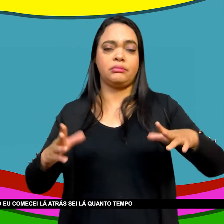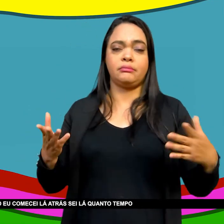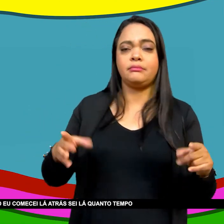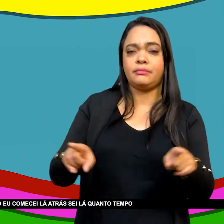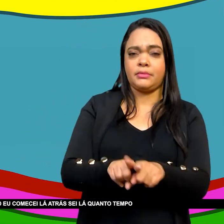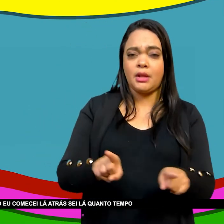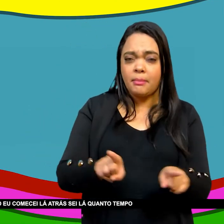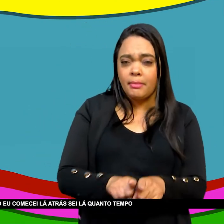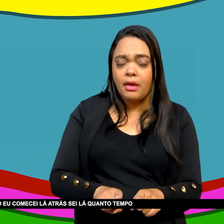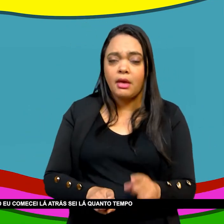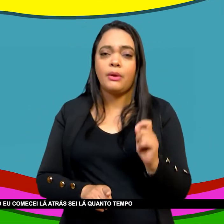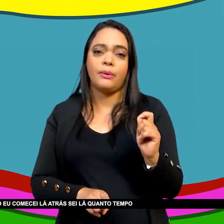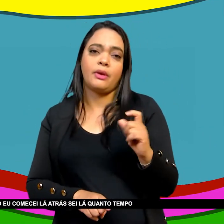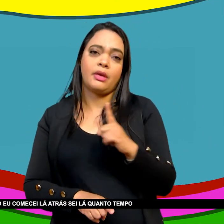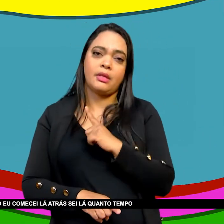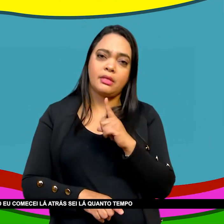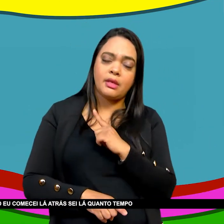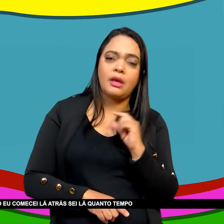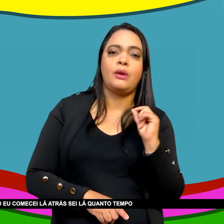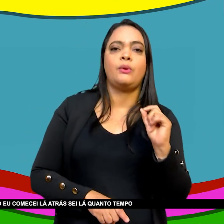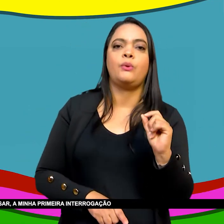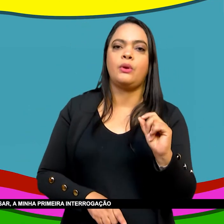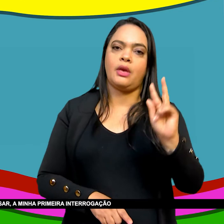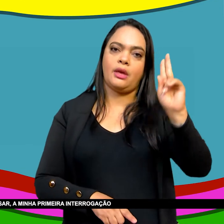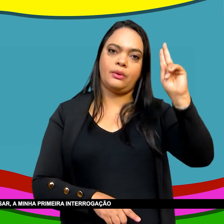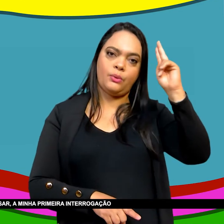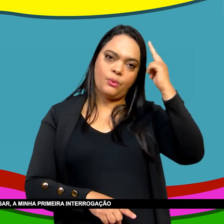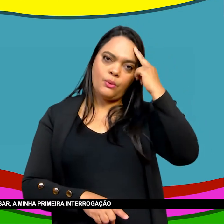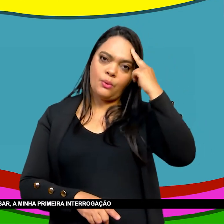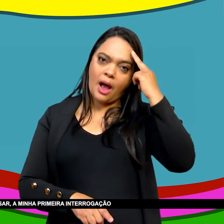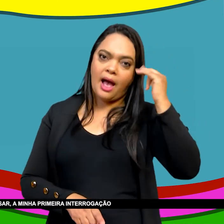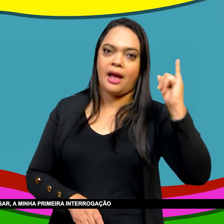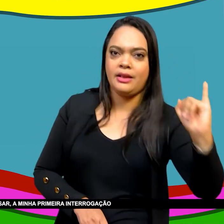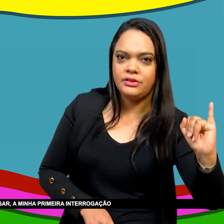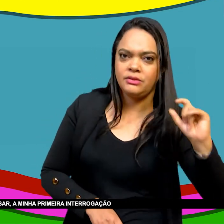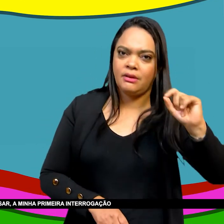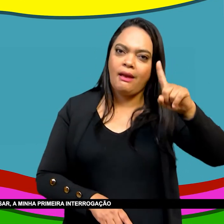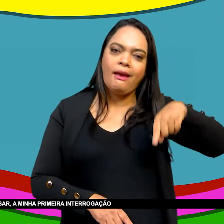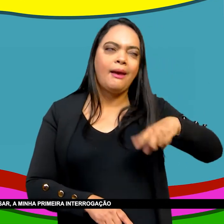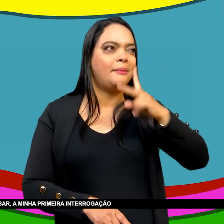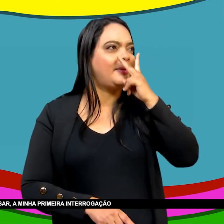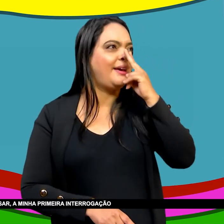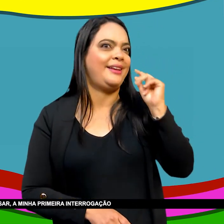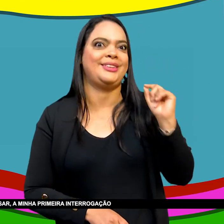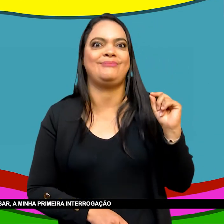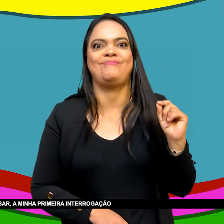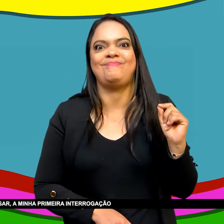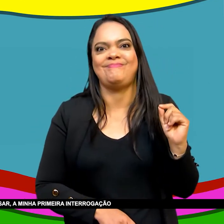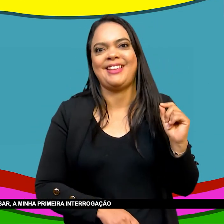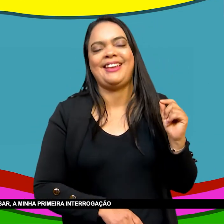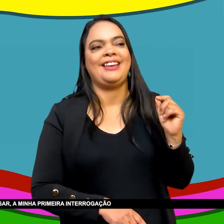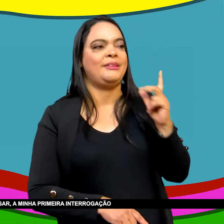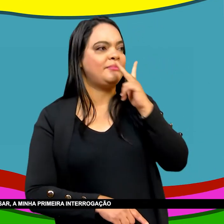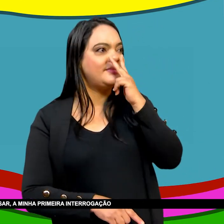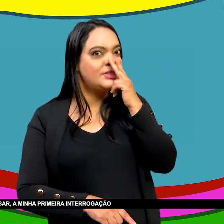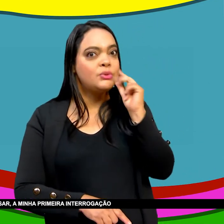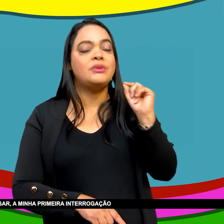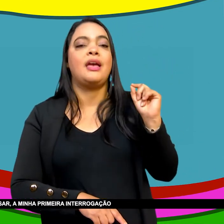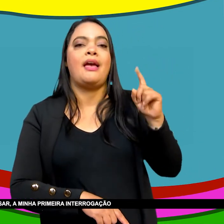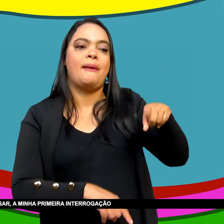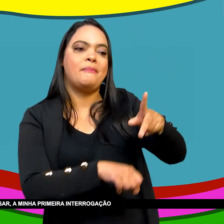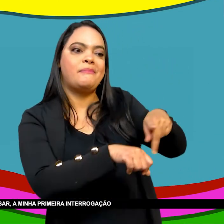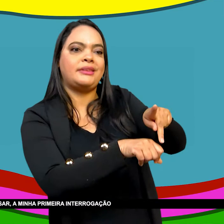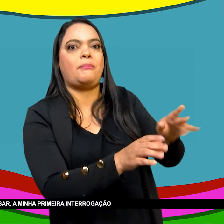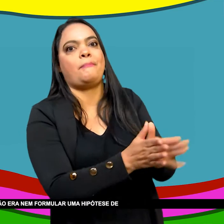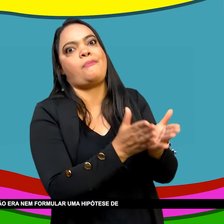Quando eu comecei lá atrás Sei lá quanto tempo atrás Acho que uns 40 anos Eu era garoto Me interessar A minha